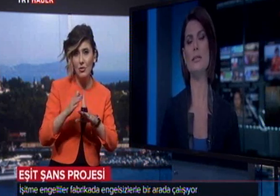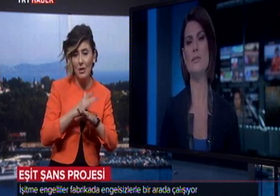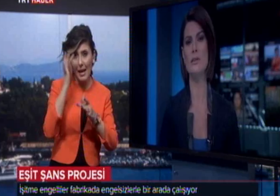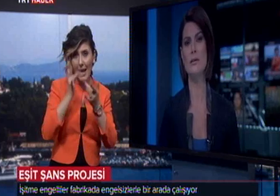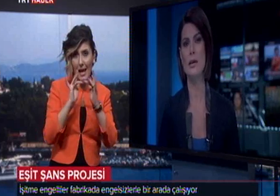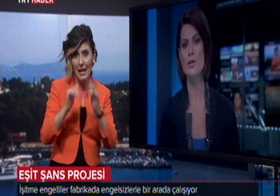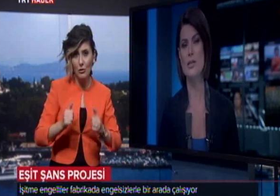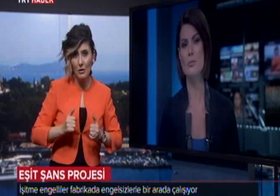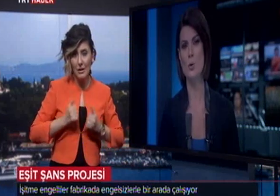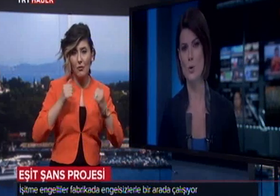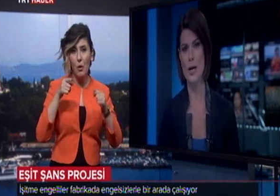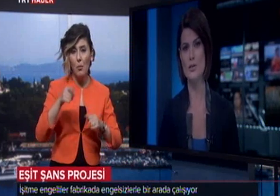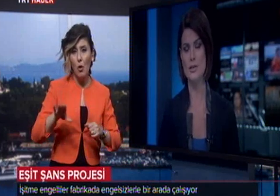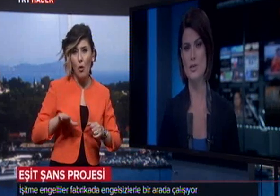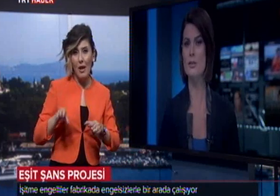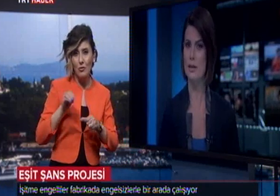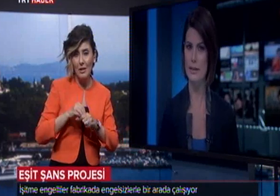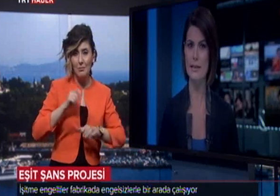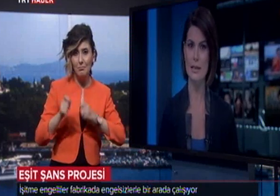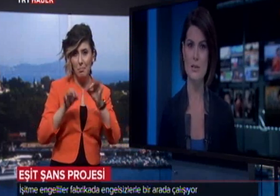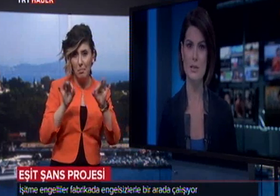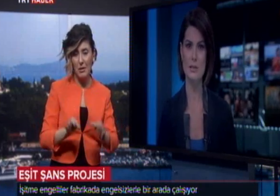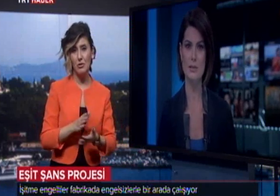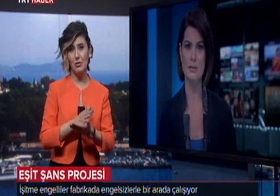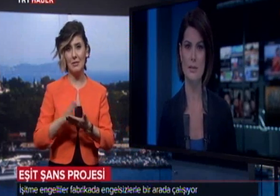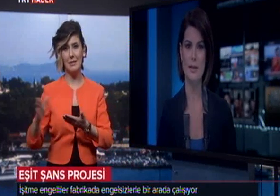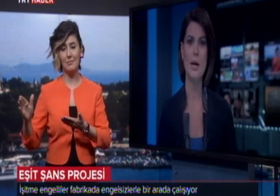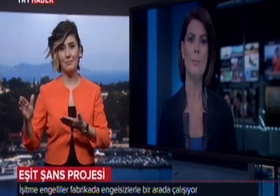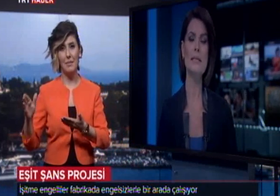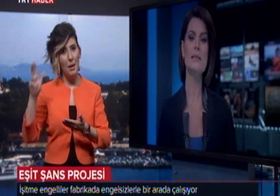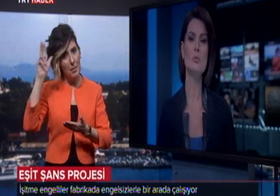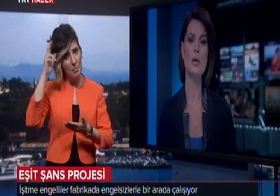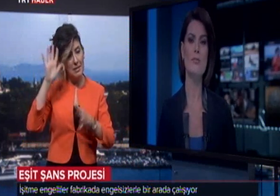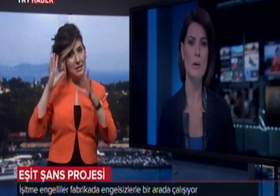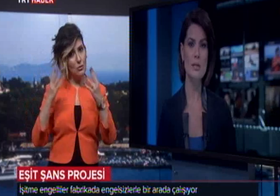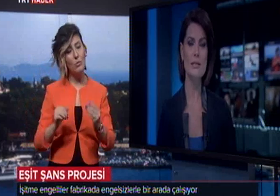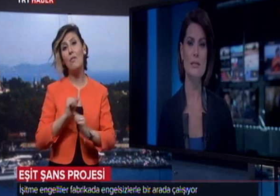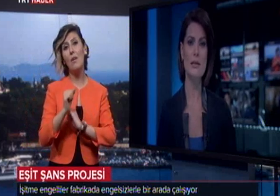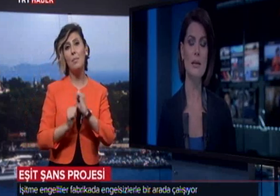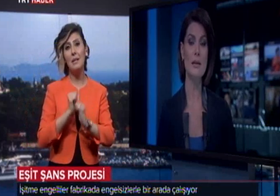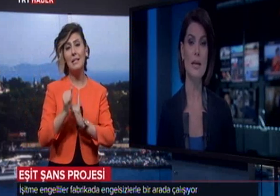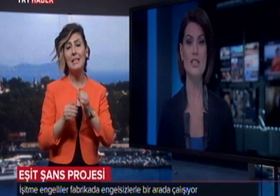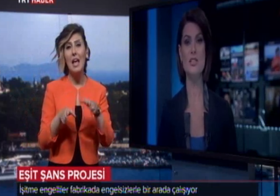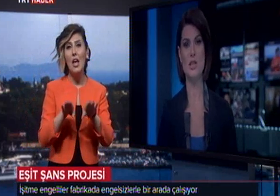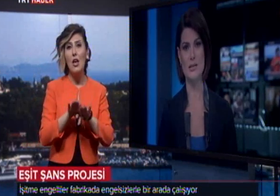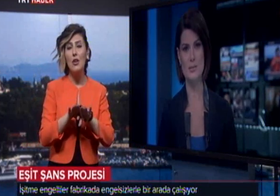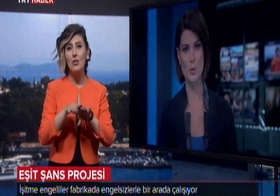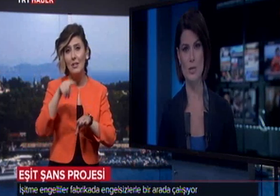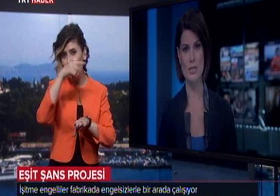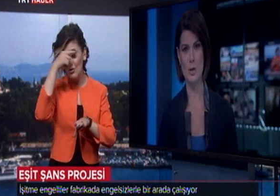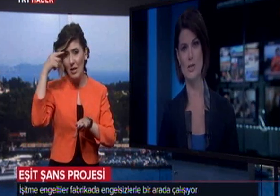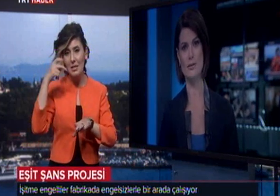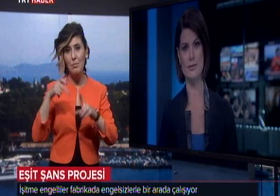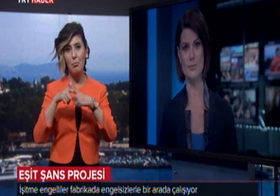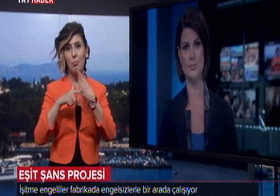elektronik devi işte bu öğrenciler için harekete geçti. Manisa'da bulunan fabrikasında eşit şans